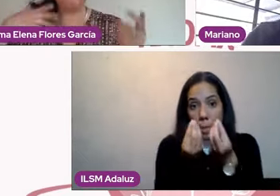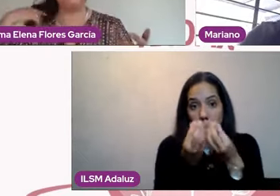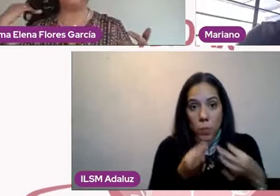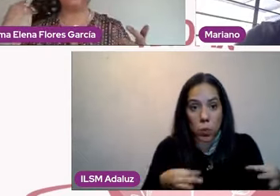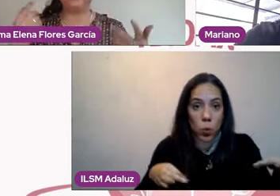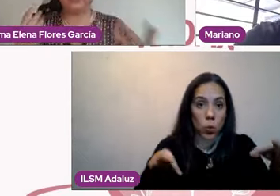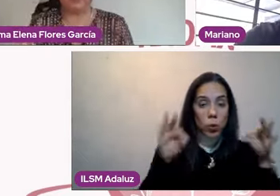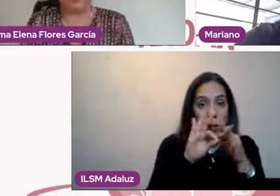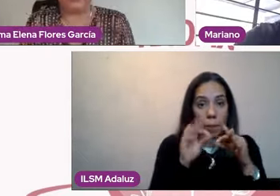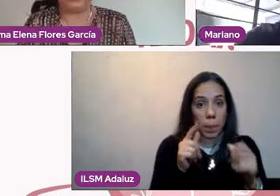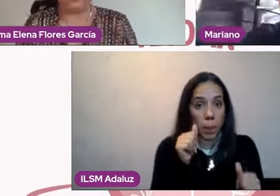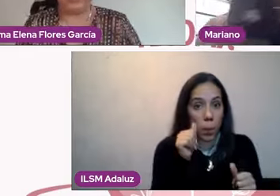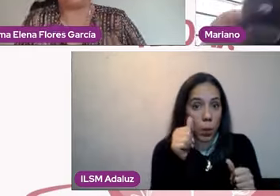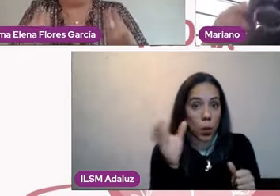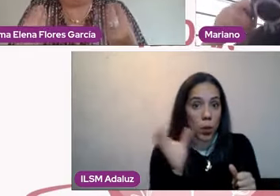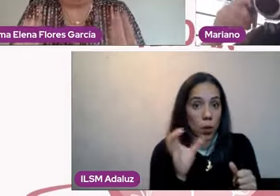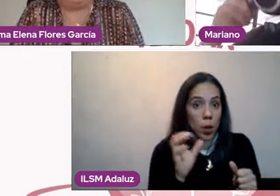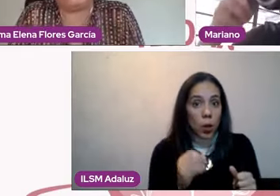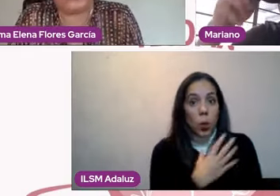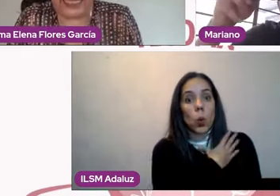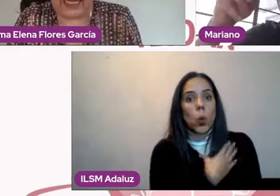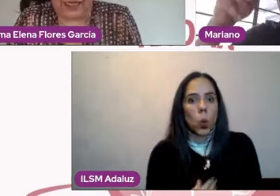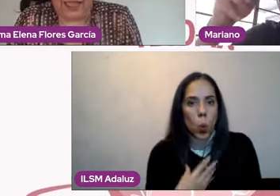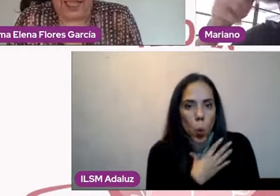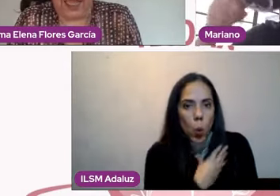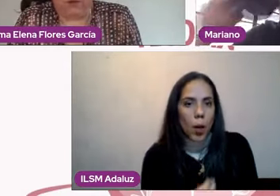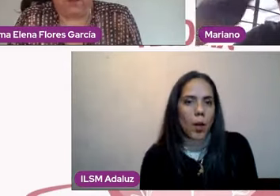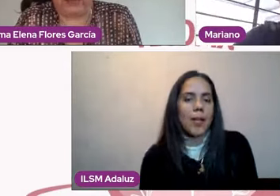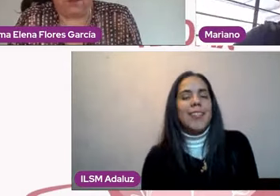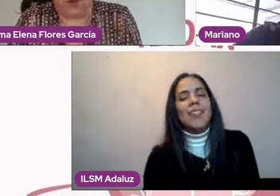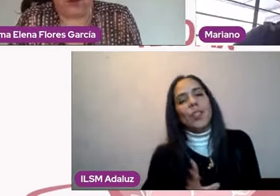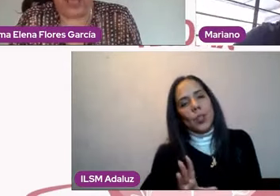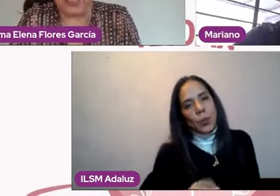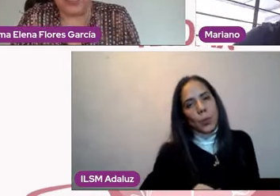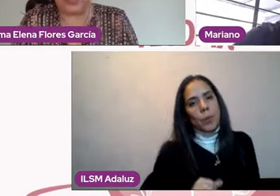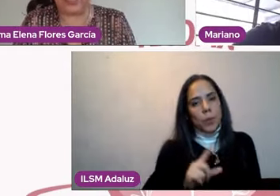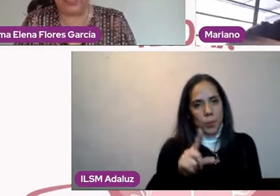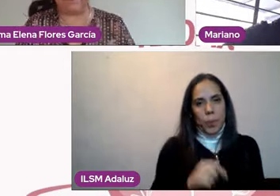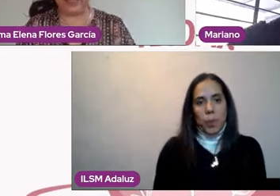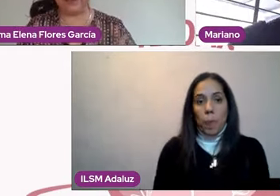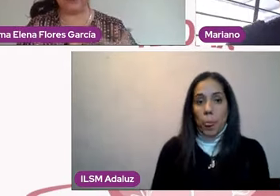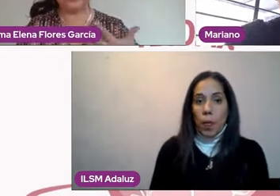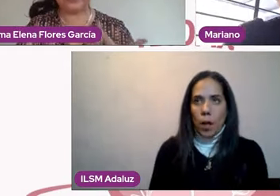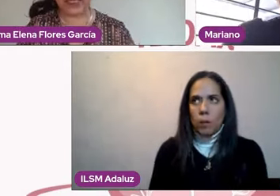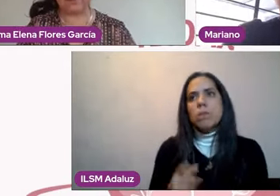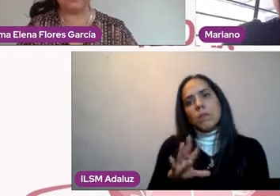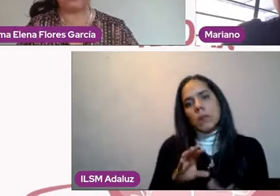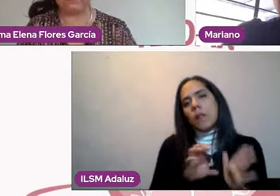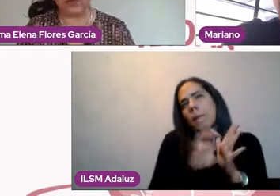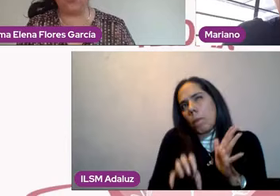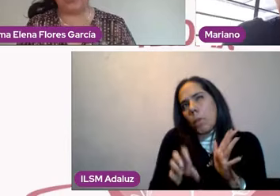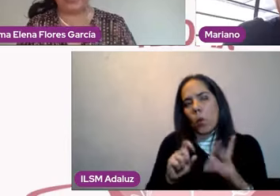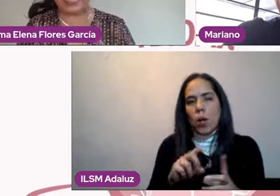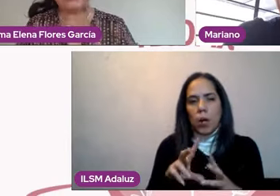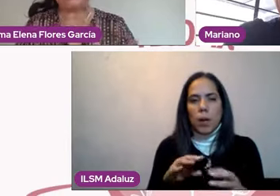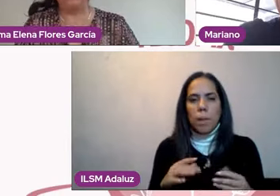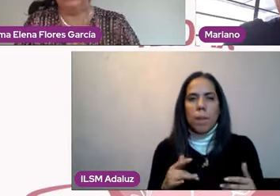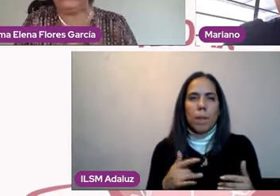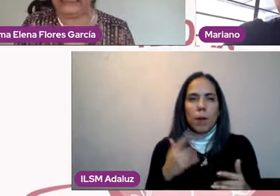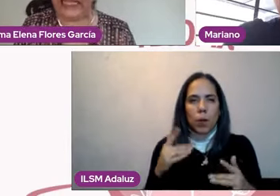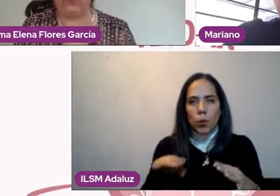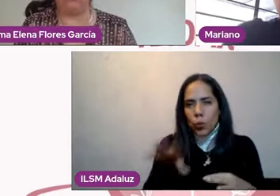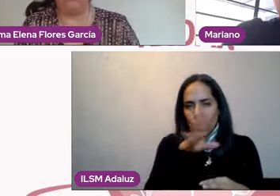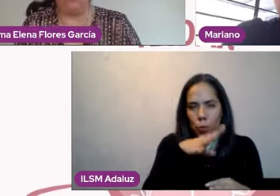Y Mariano, también, si me lo permite, se vuelve a romantizar un matrimonio. sea, la palabra romantizar me refiero a